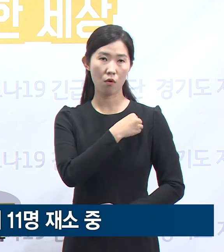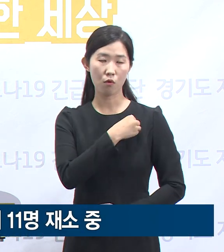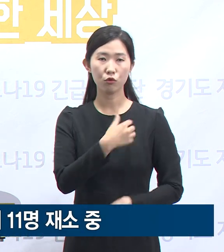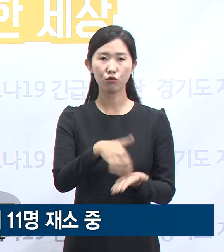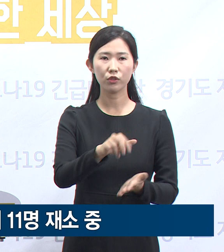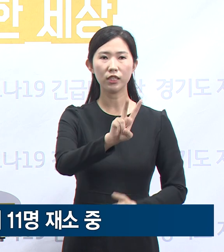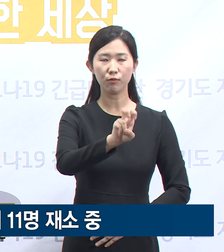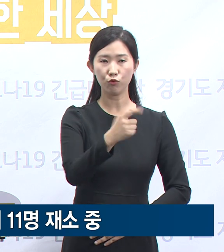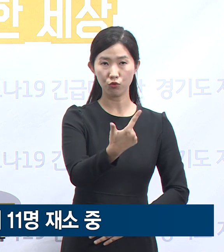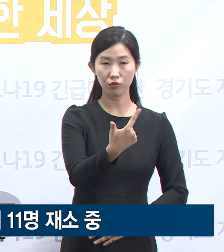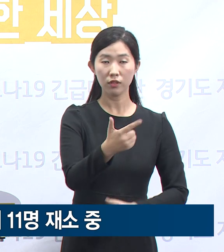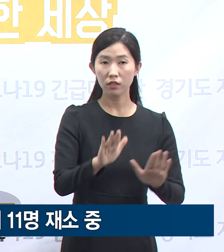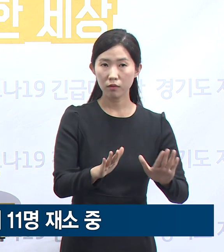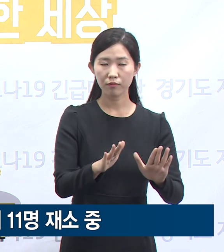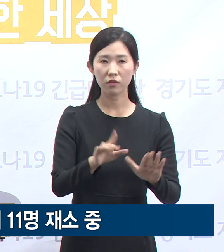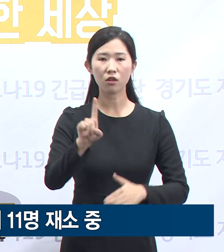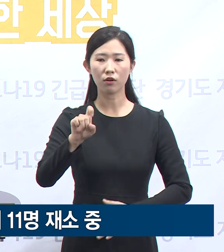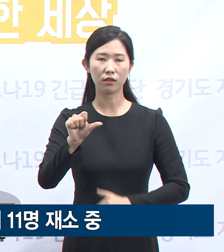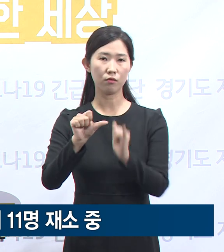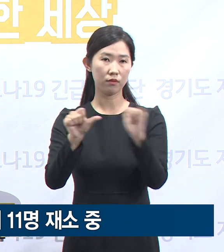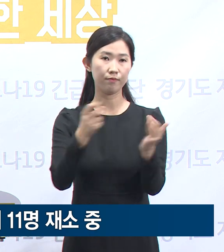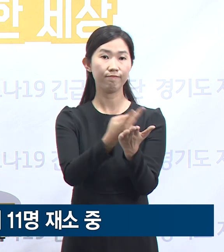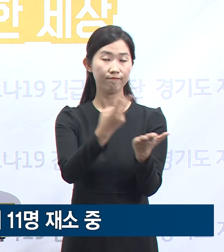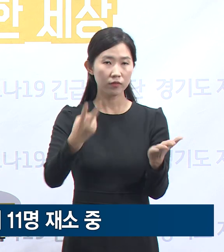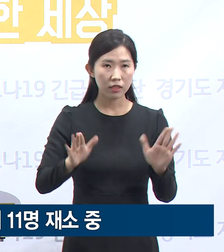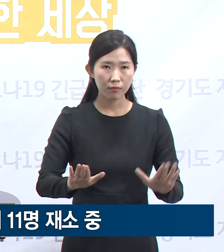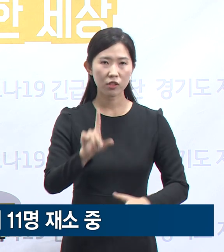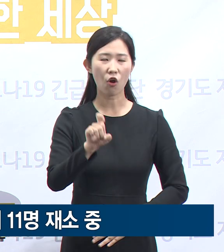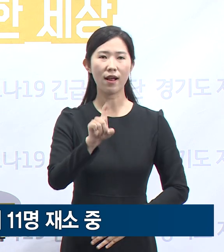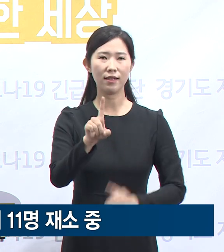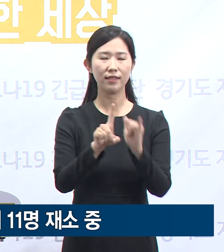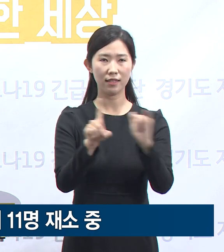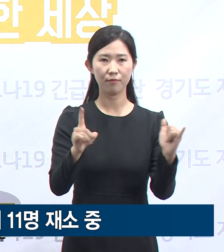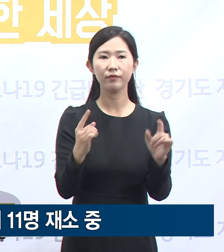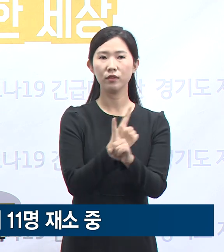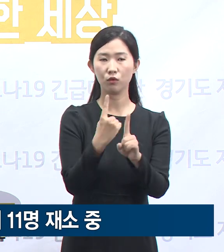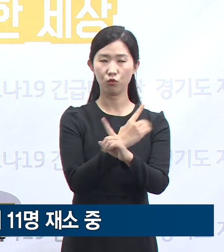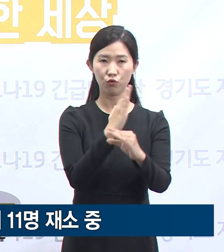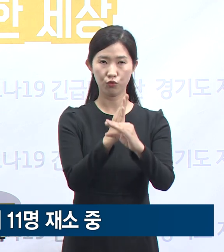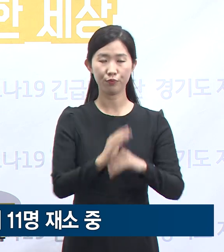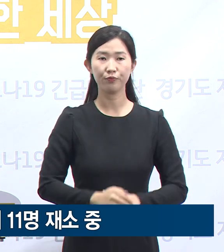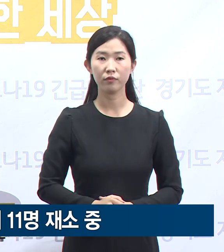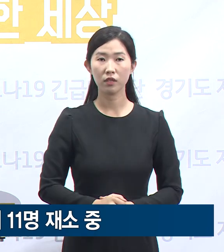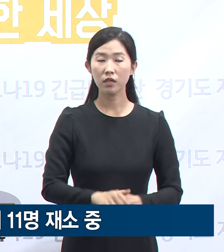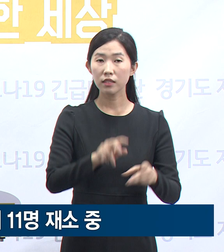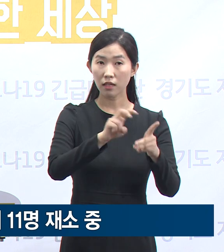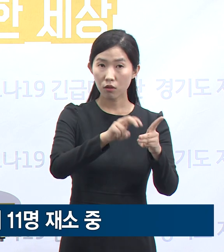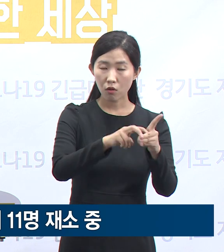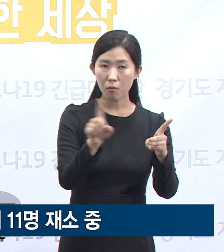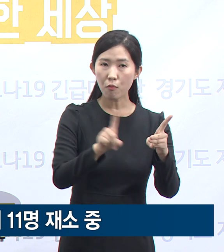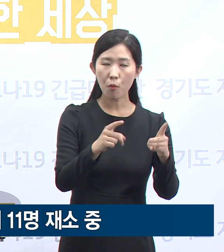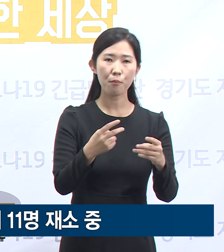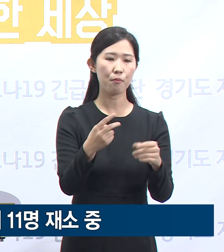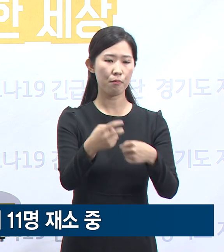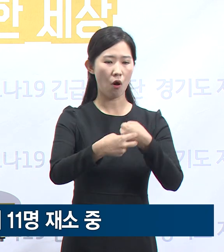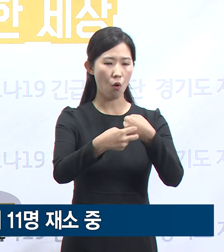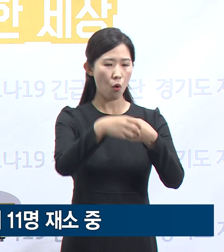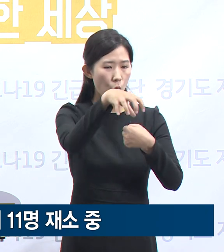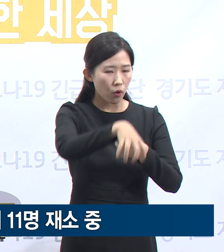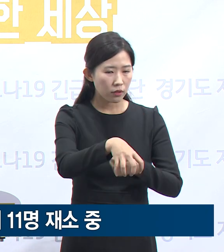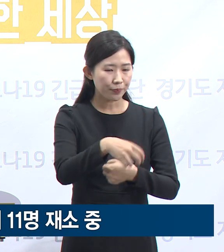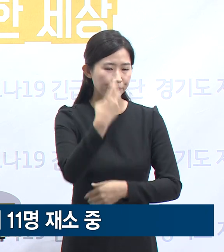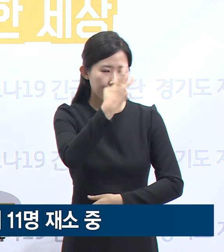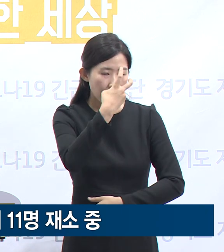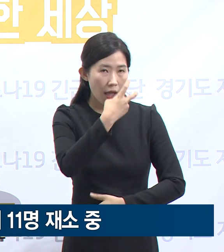15명이 퇴원하여 현재 11명이 재소 중입니다. 생활치료센터는 병원에서 최소 관찰기간을 마친 안정적인